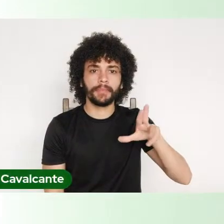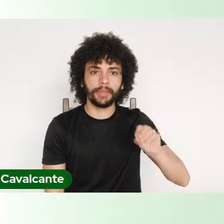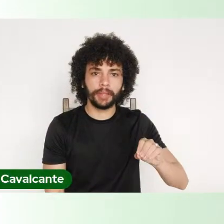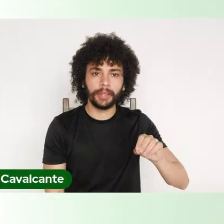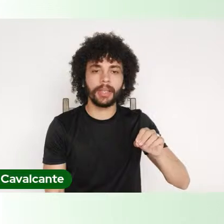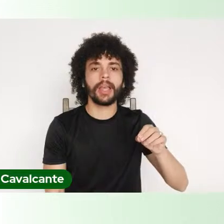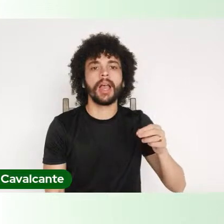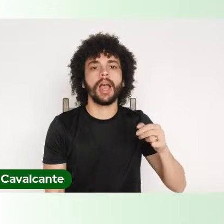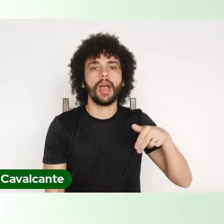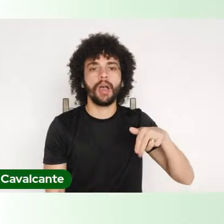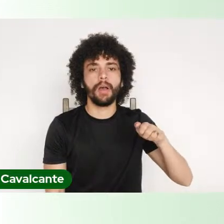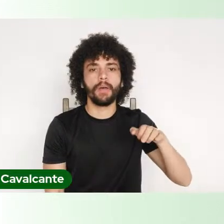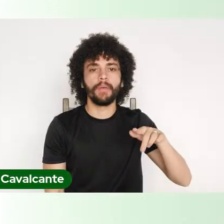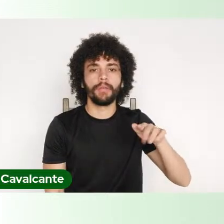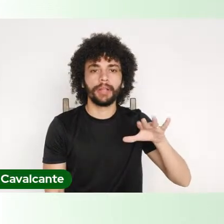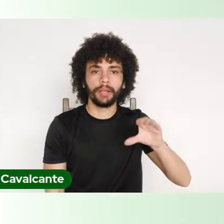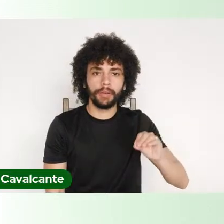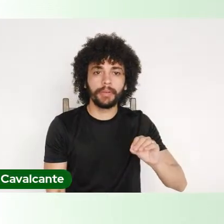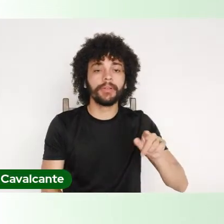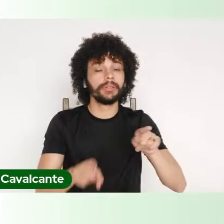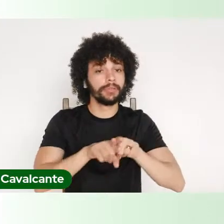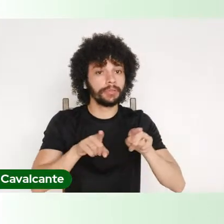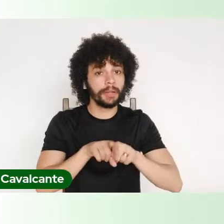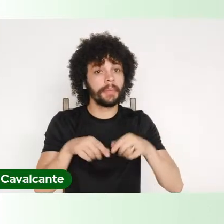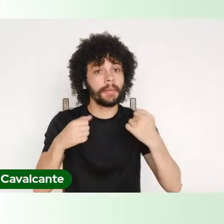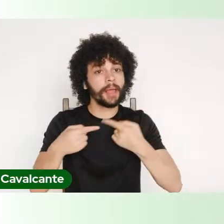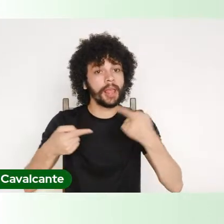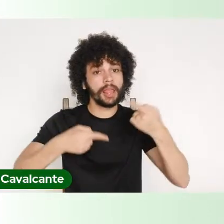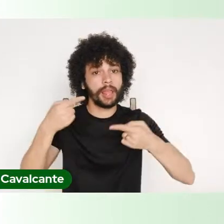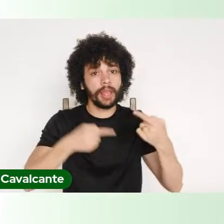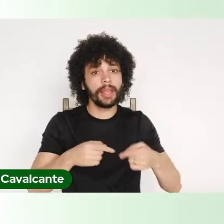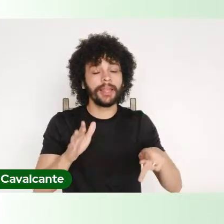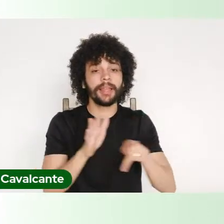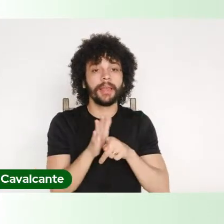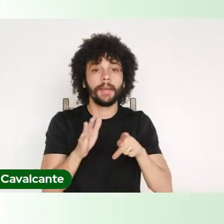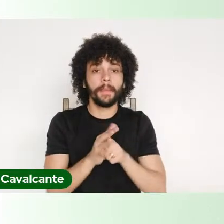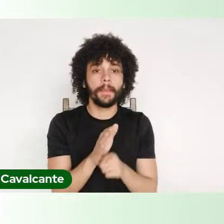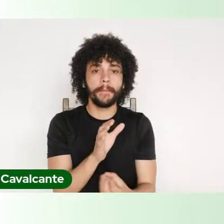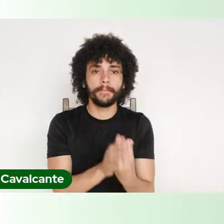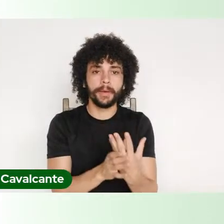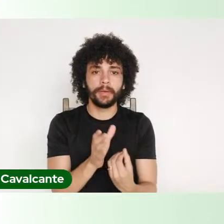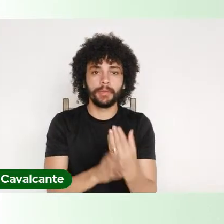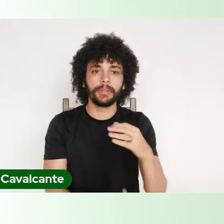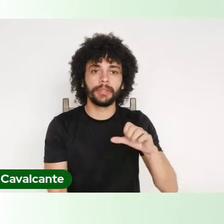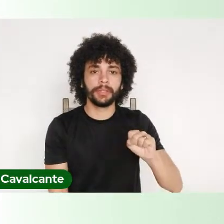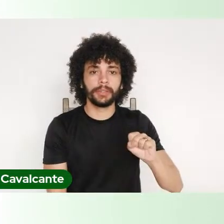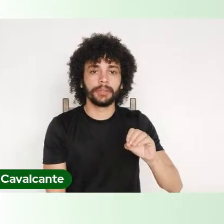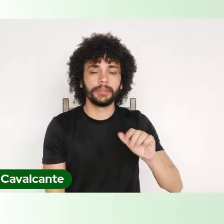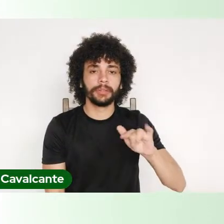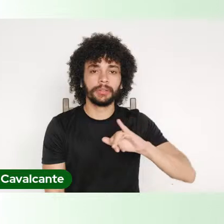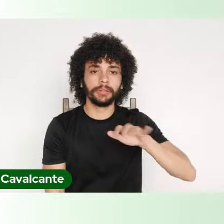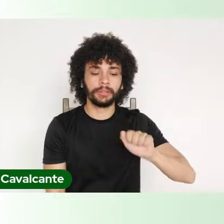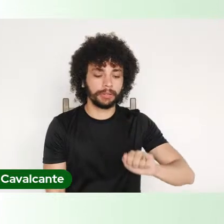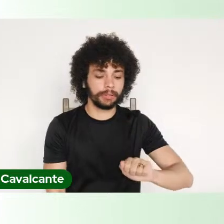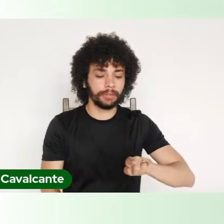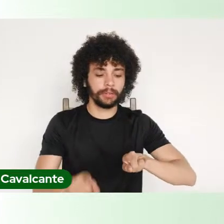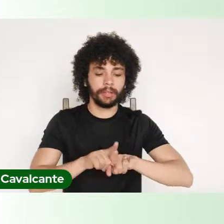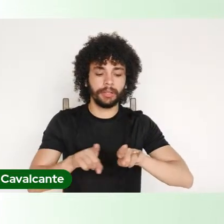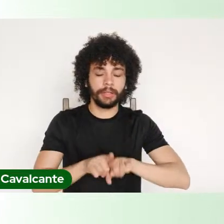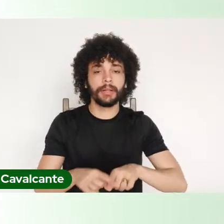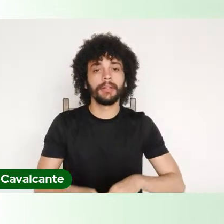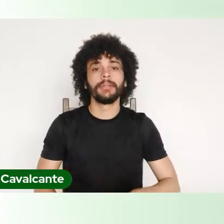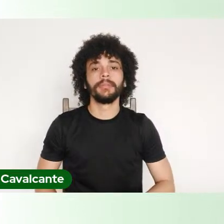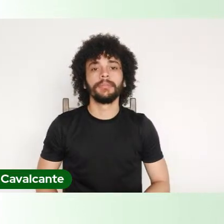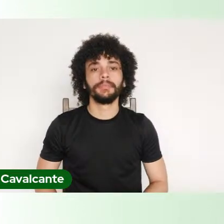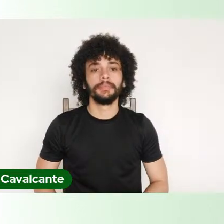que pautar o debate da plantação de soja e do dendê, tem que pautar o debate